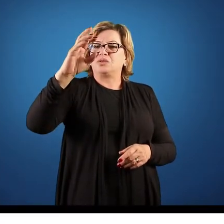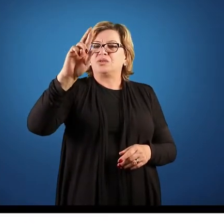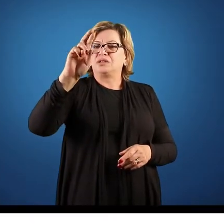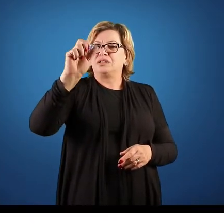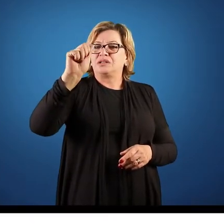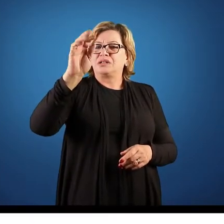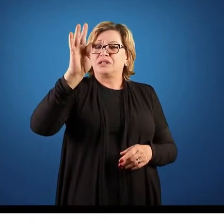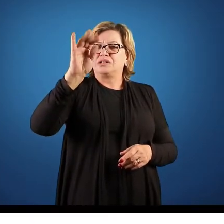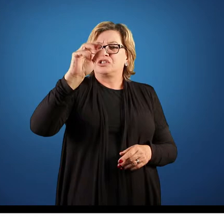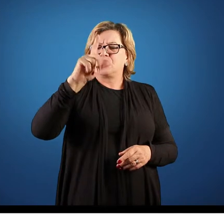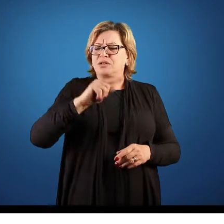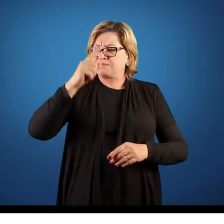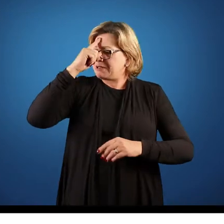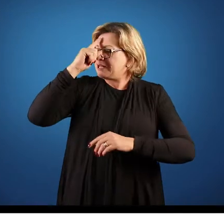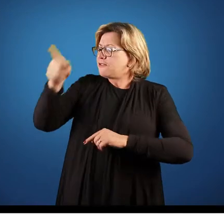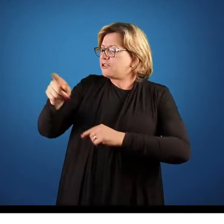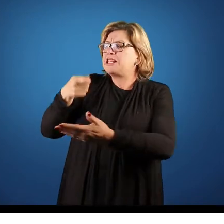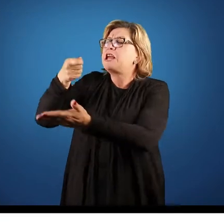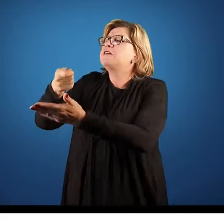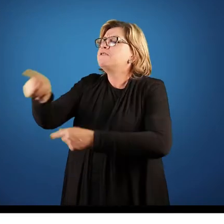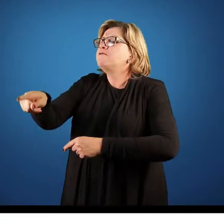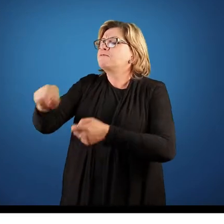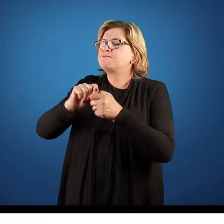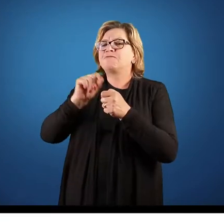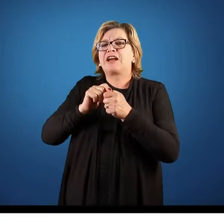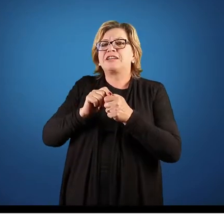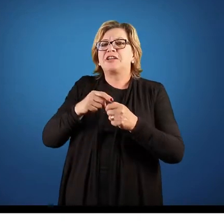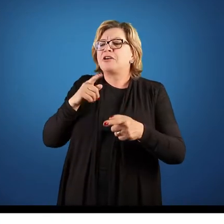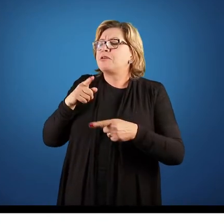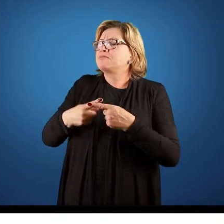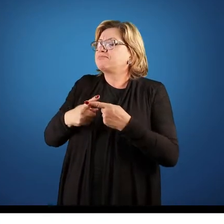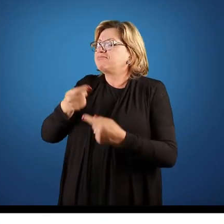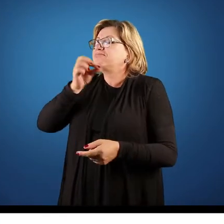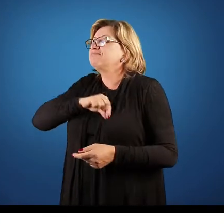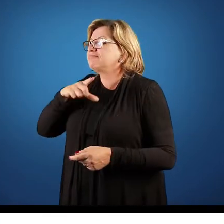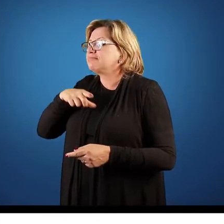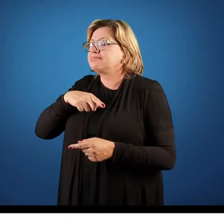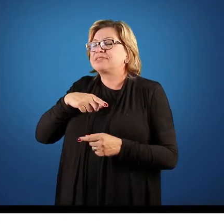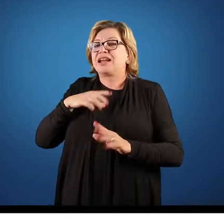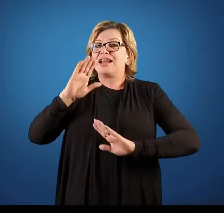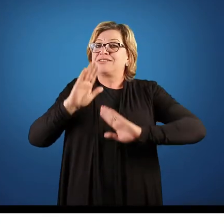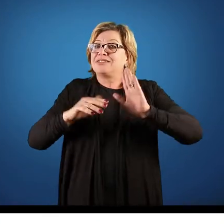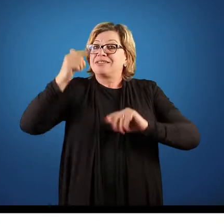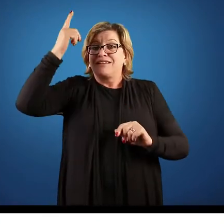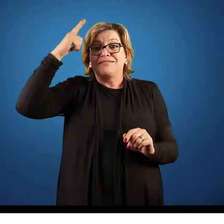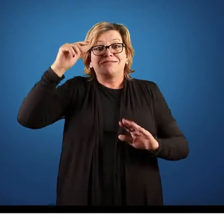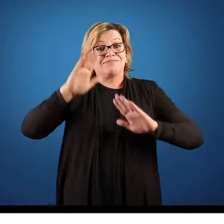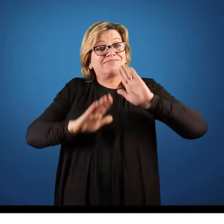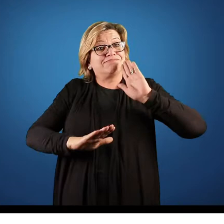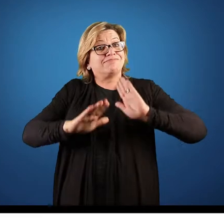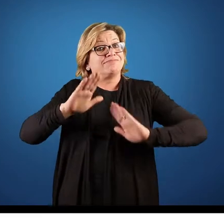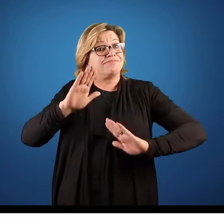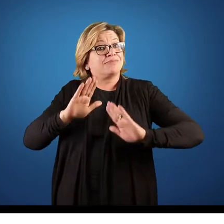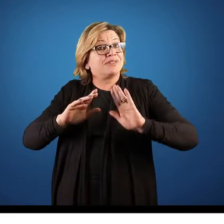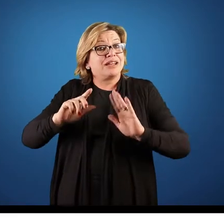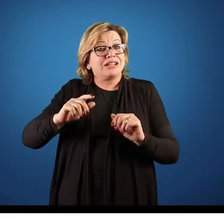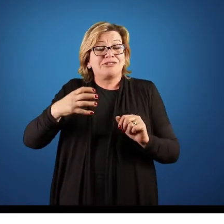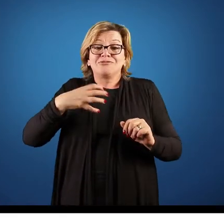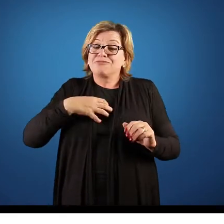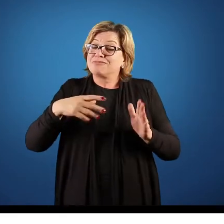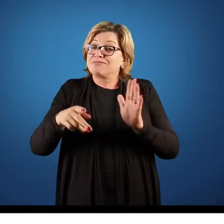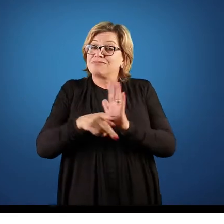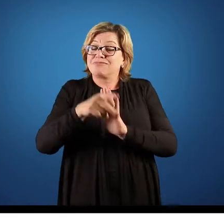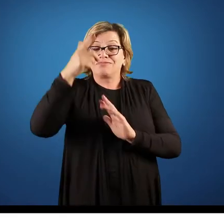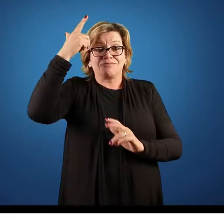é obrigado a fazer isso, você está sendo pago para fazer isso. Então, essas formas de liderança vai depender de uma pessoa para a outra.